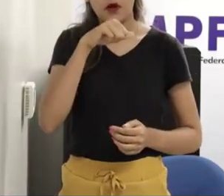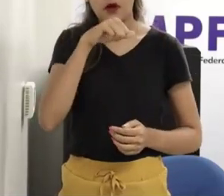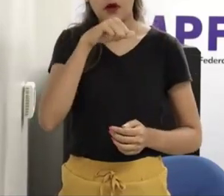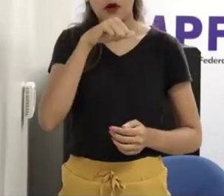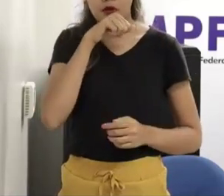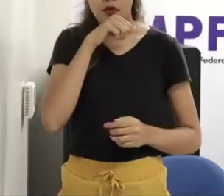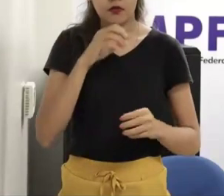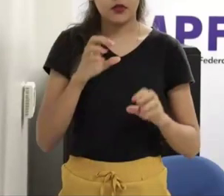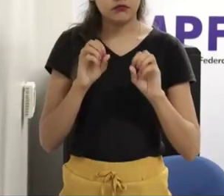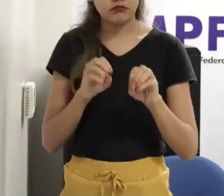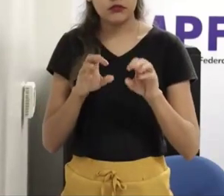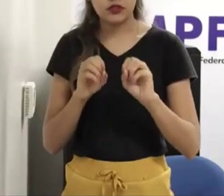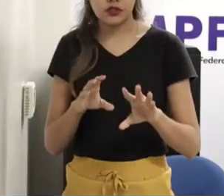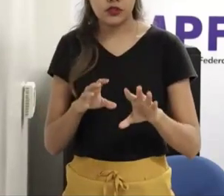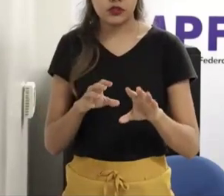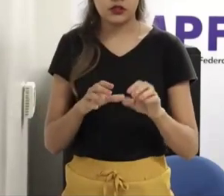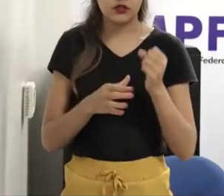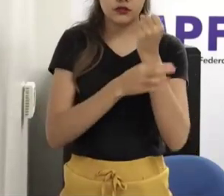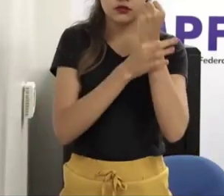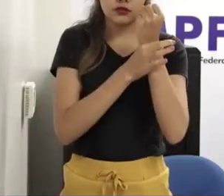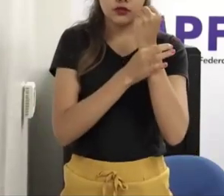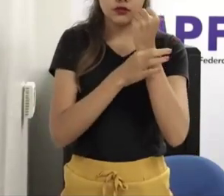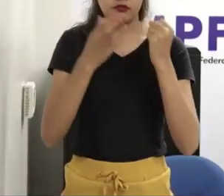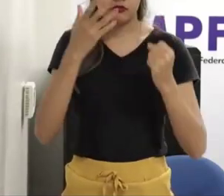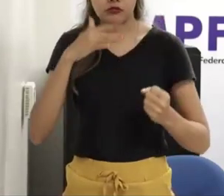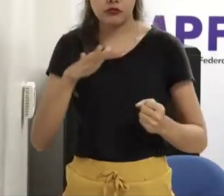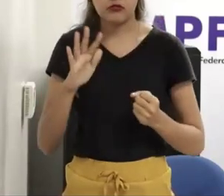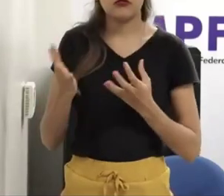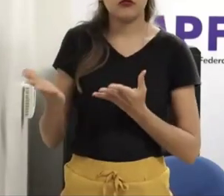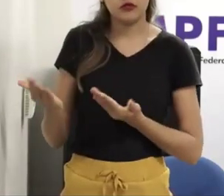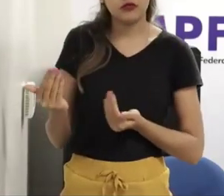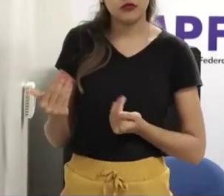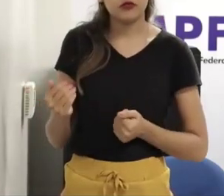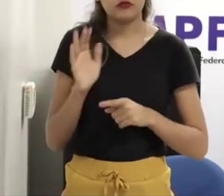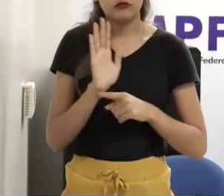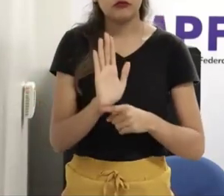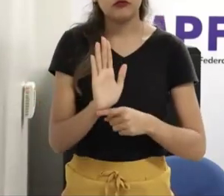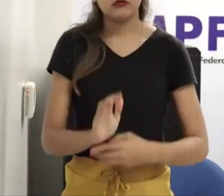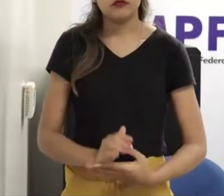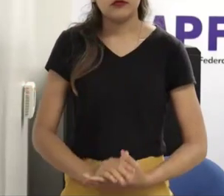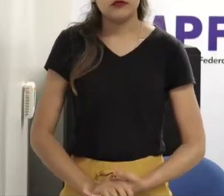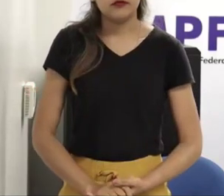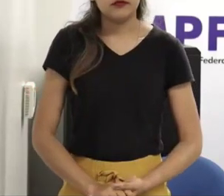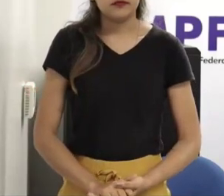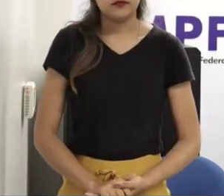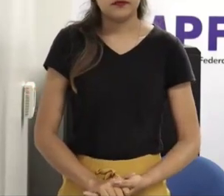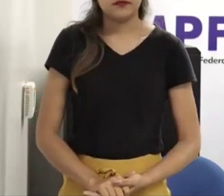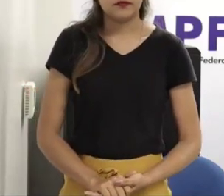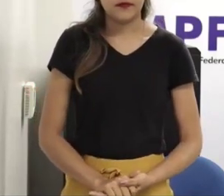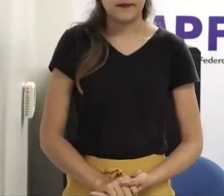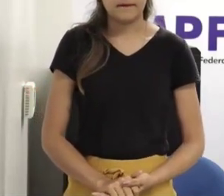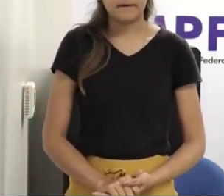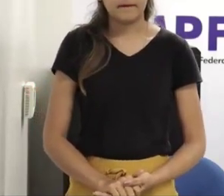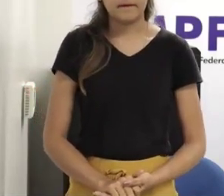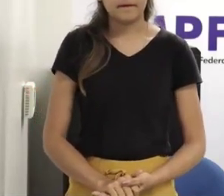sexuais, mas sei lá, quando eu vi, tinha uma criança que eu olhei ali, eu peguei o celular da criança, olhei, ele estava 5 horas de